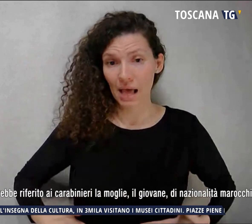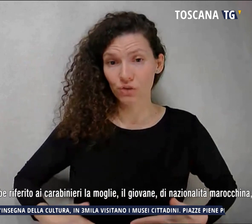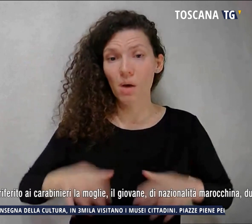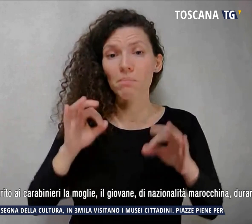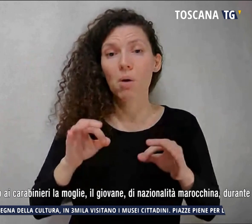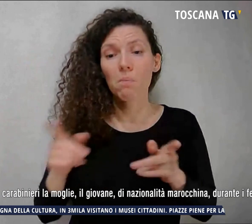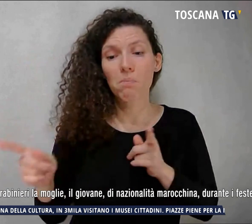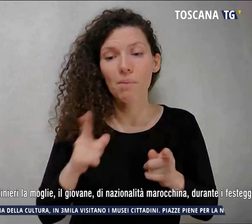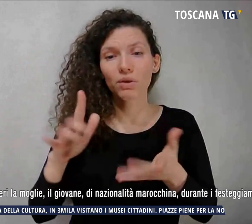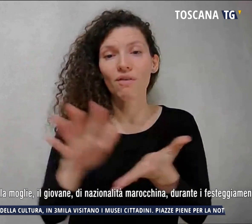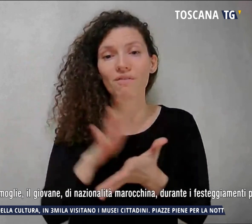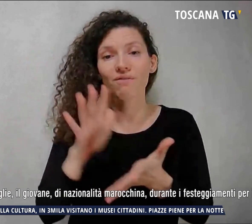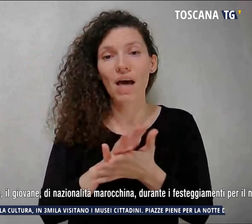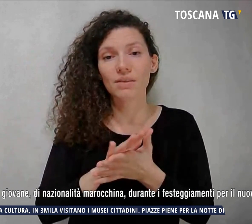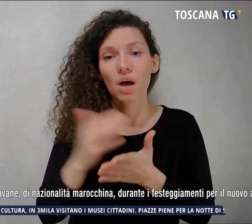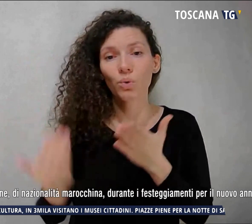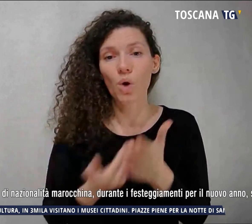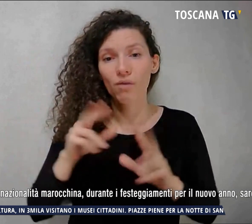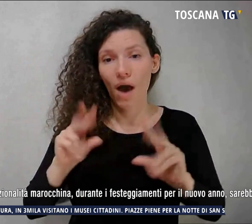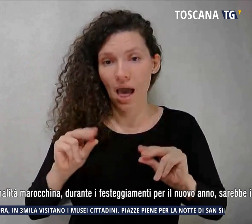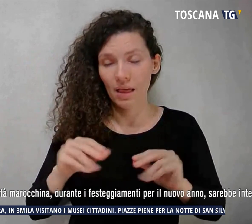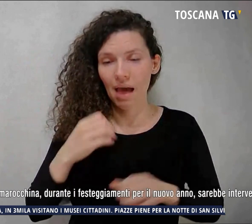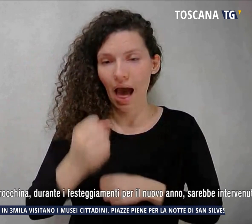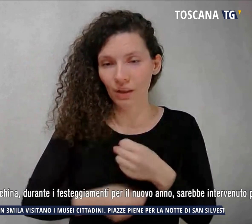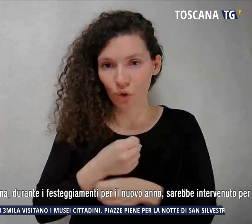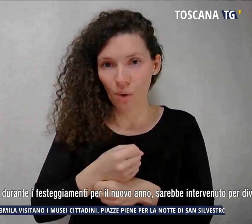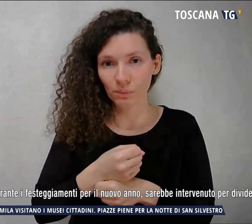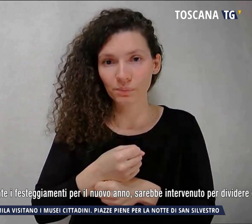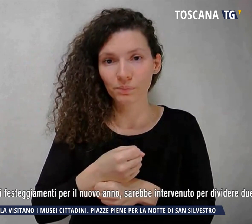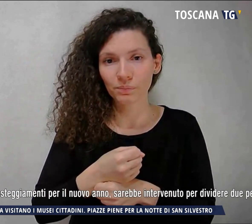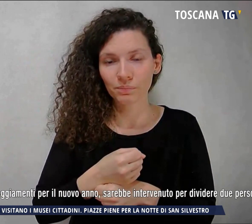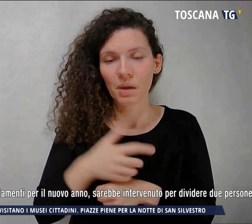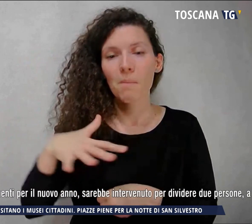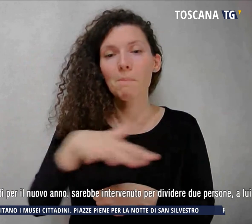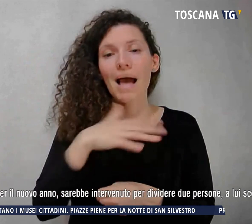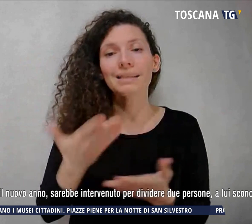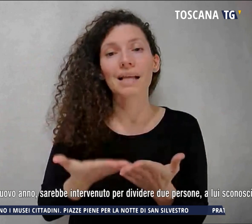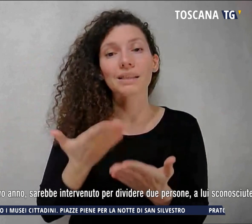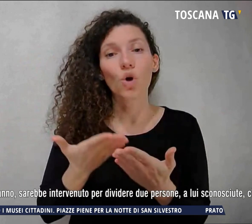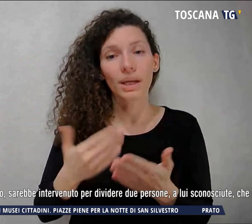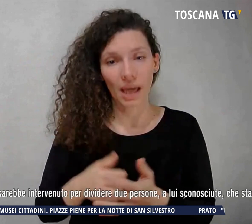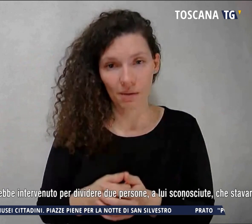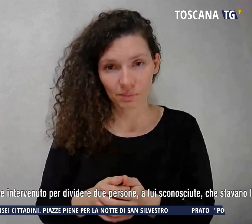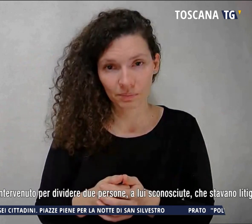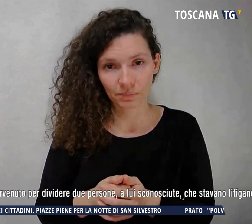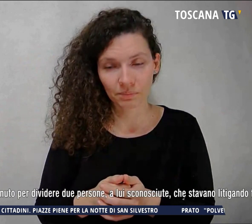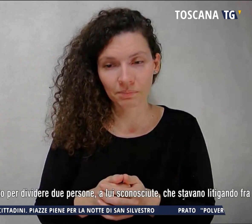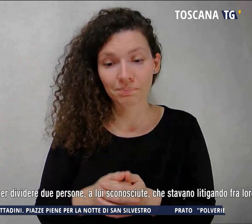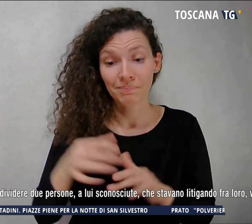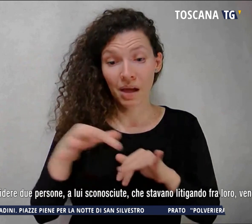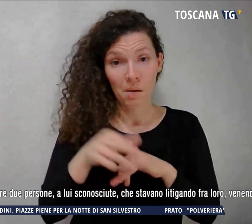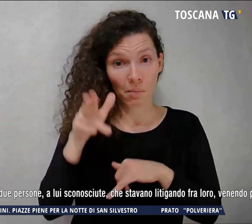in Piazza Signoria. Da quanto avrebbe riferito ai carabinieri la moglie, il